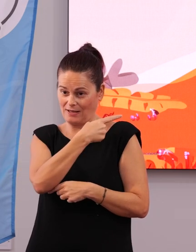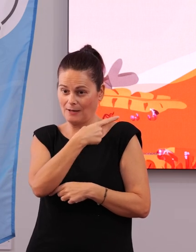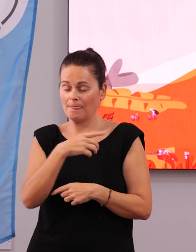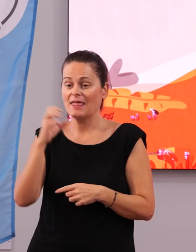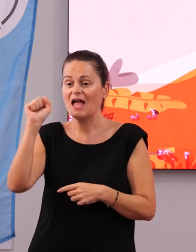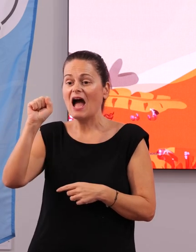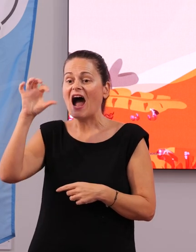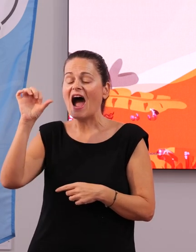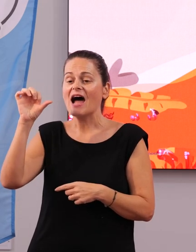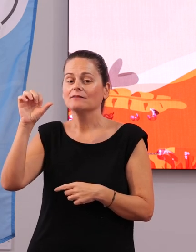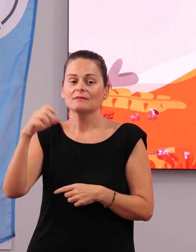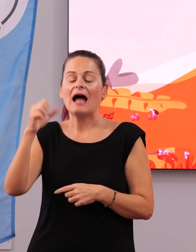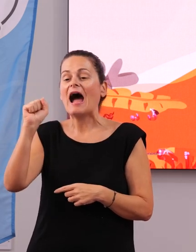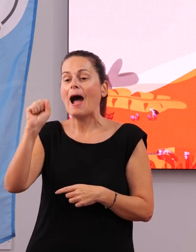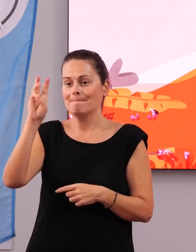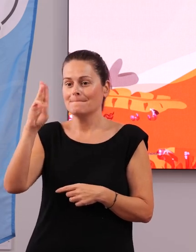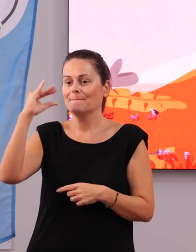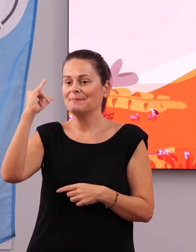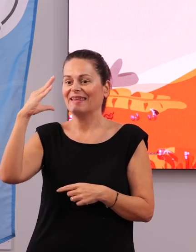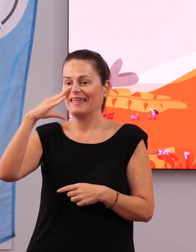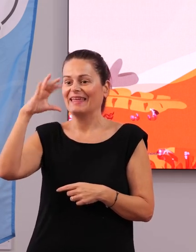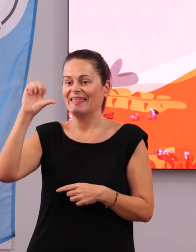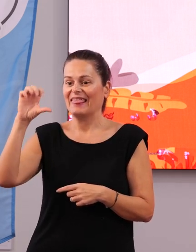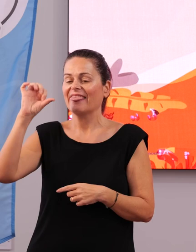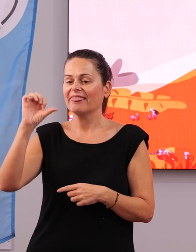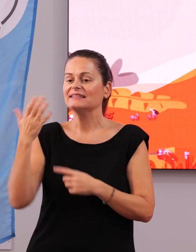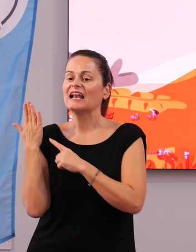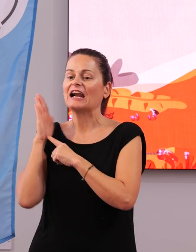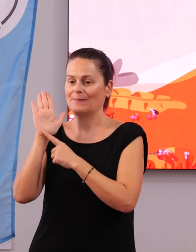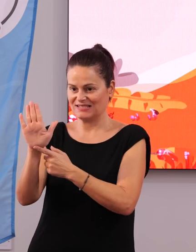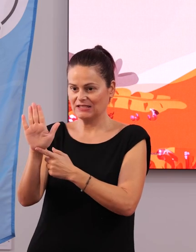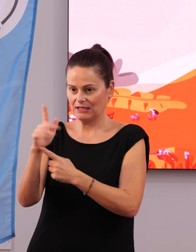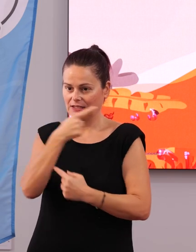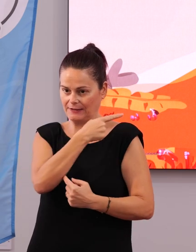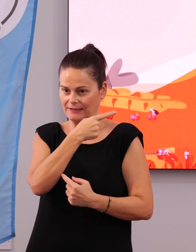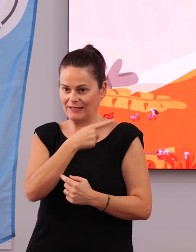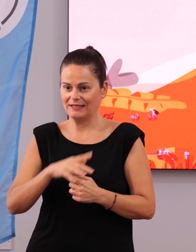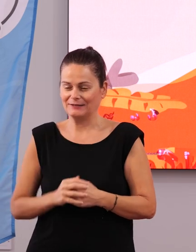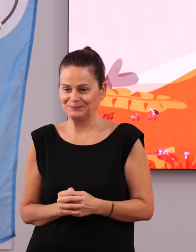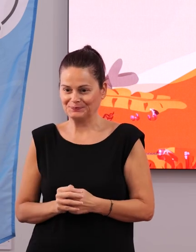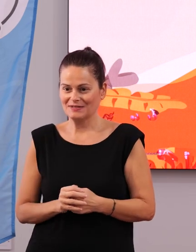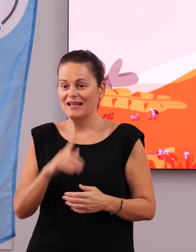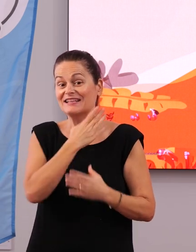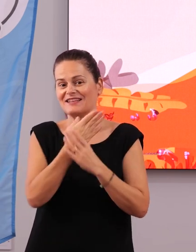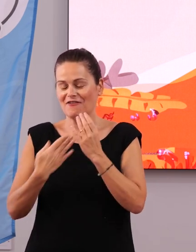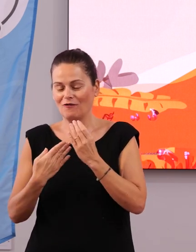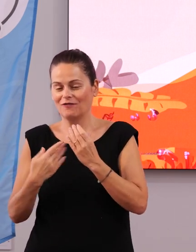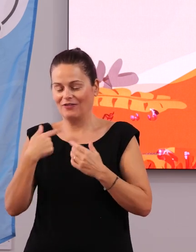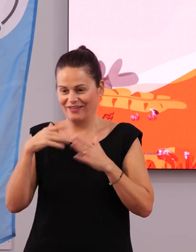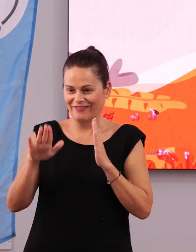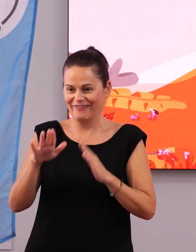Astus. De Apices, perdón. Apices. Apices. Era para ver si estáis pendientes de lo que decía.